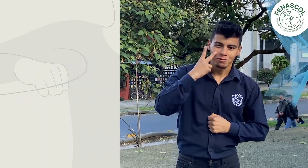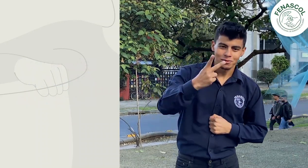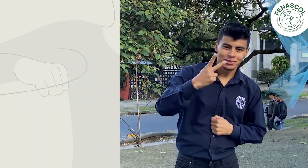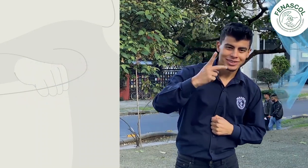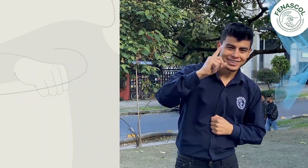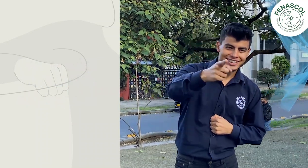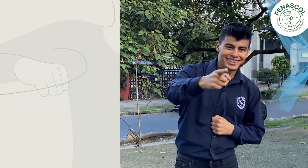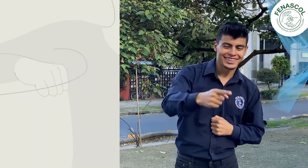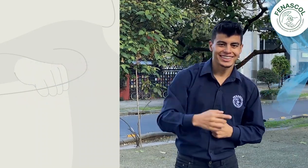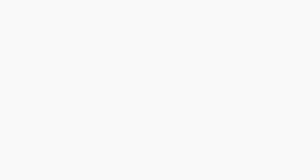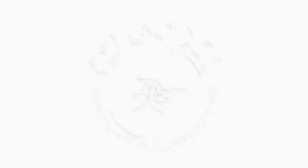asiste. ¡Nos vemos!